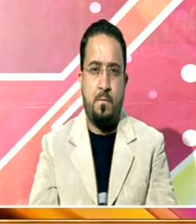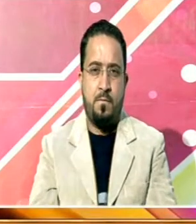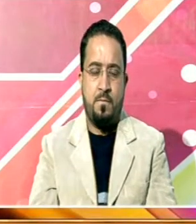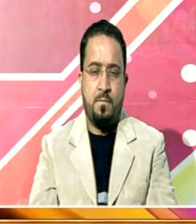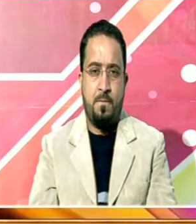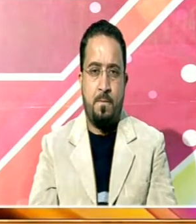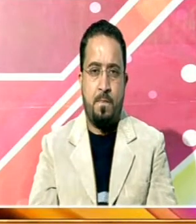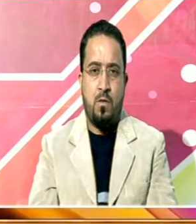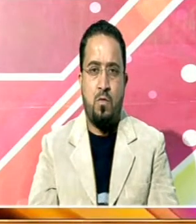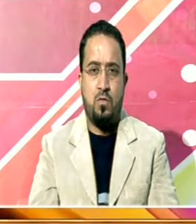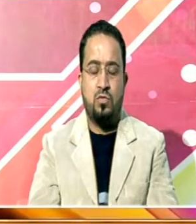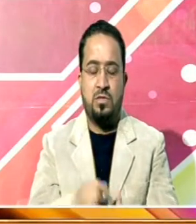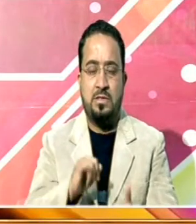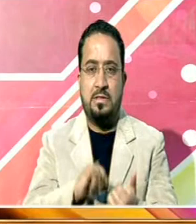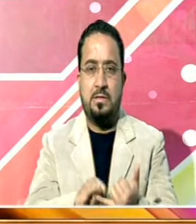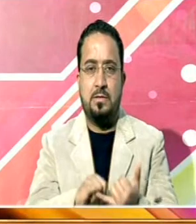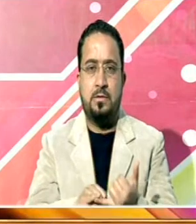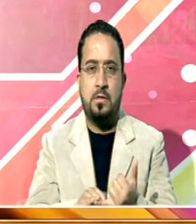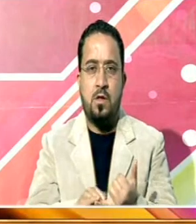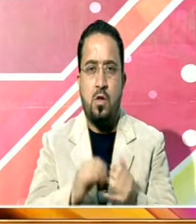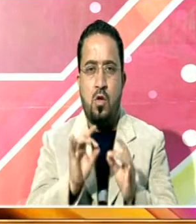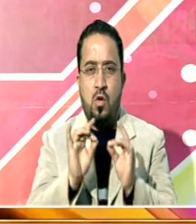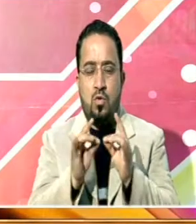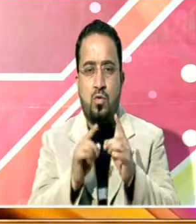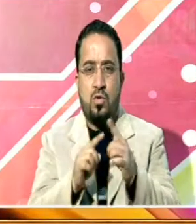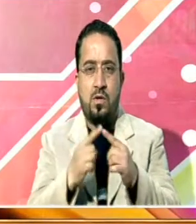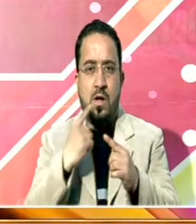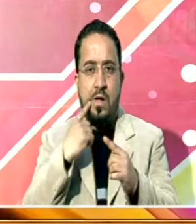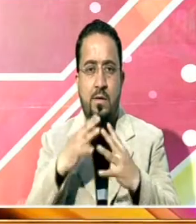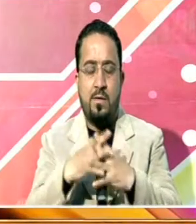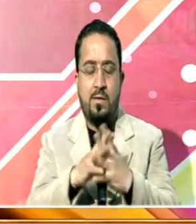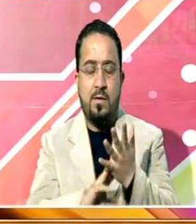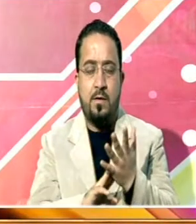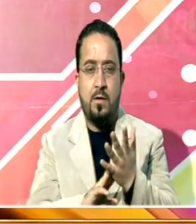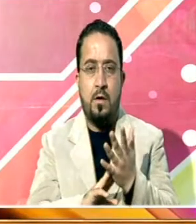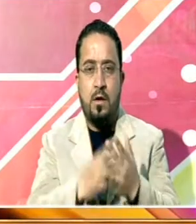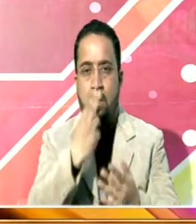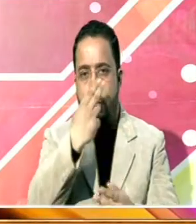وزارت خارجہ کی طرف سے ایک ڈیڈکیٹڈ ٹیٹر ہنڈل قائم کیا گیا ہے